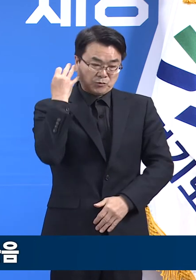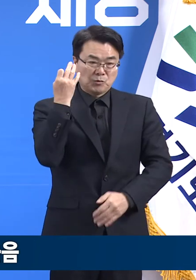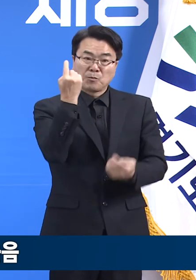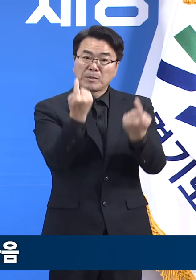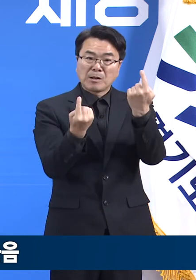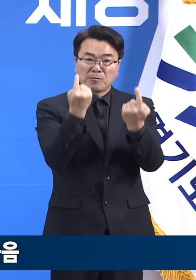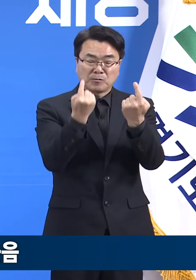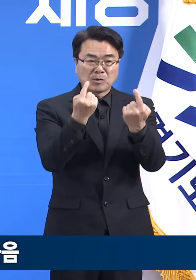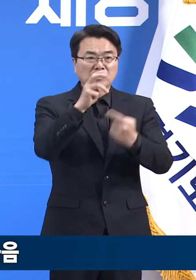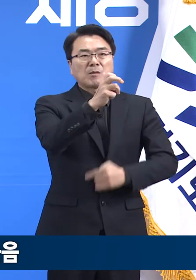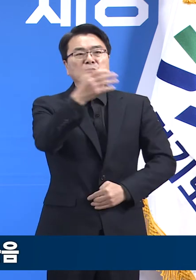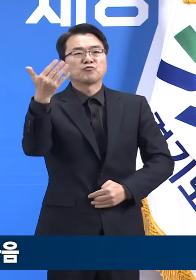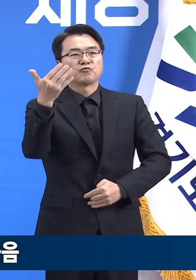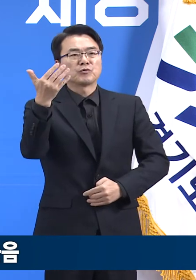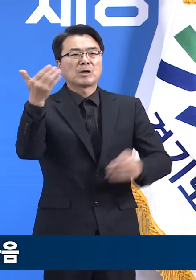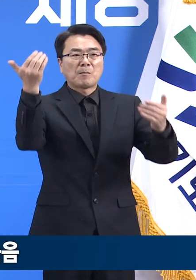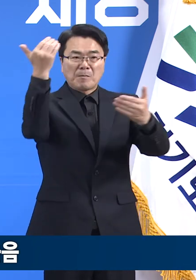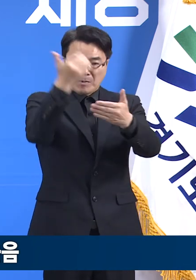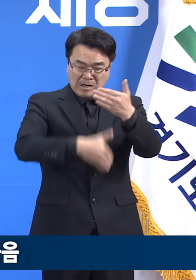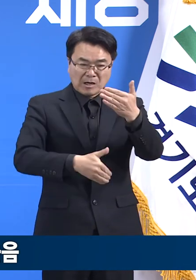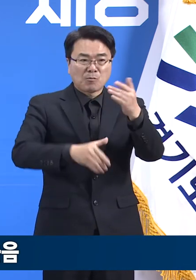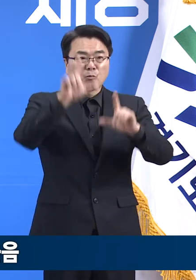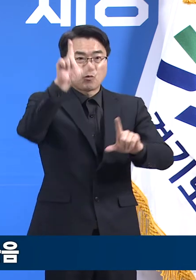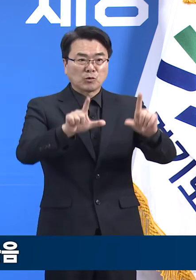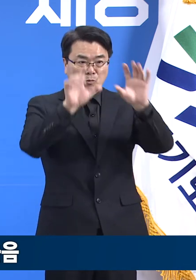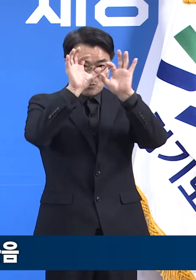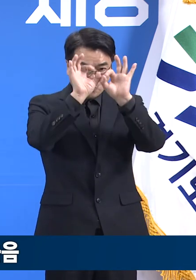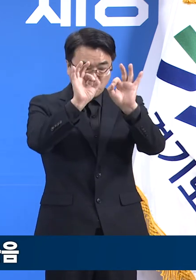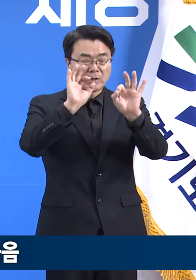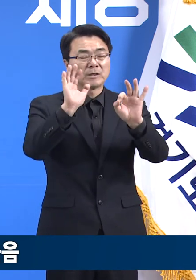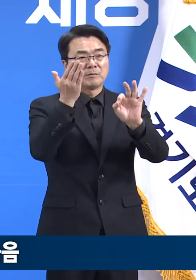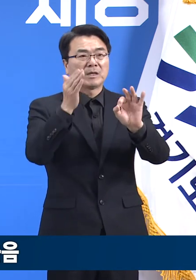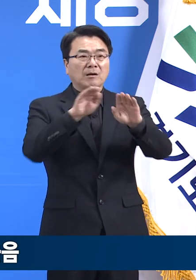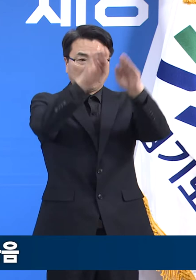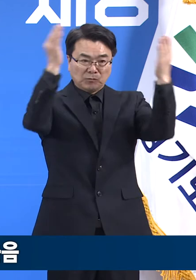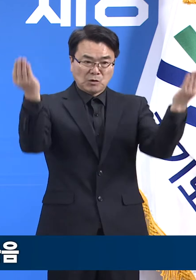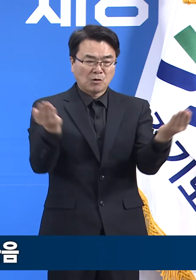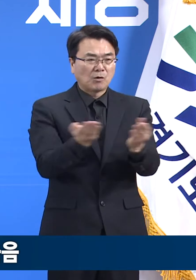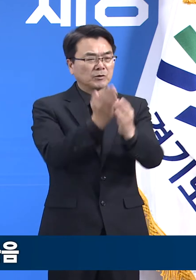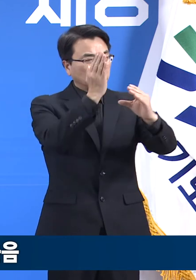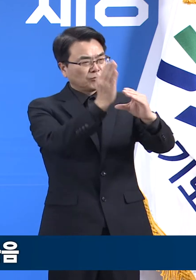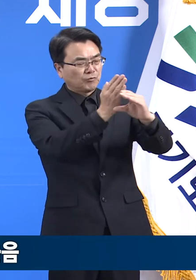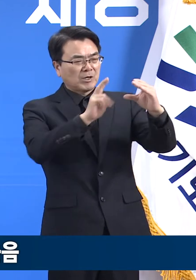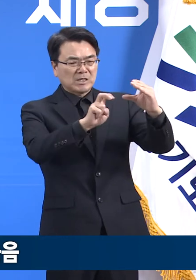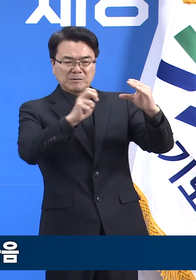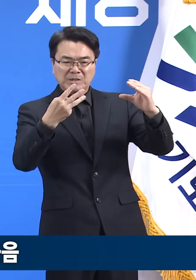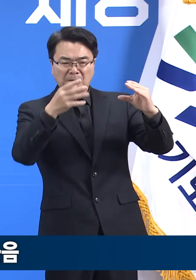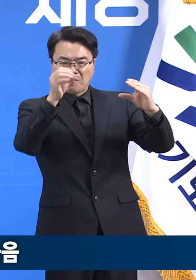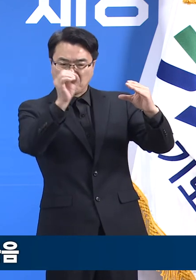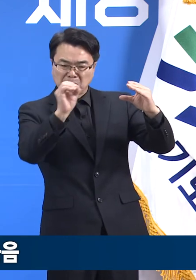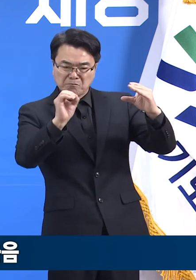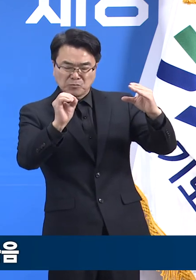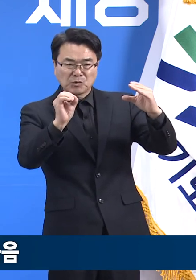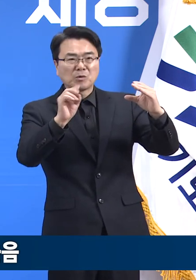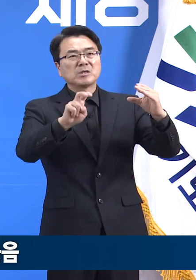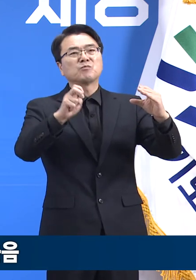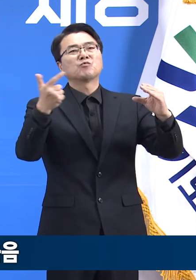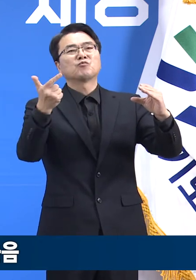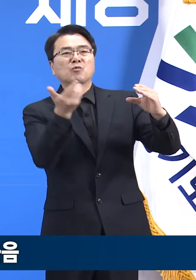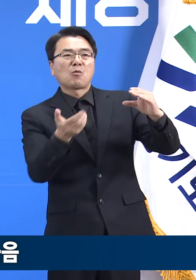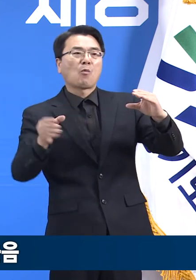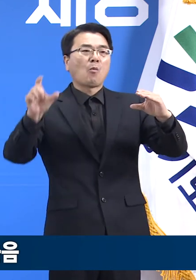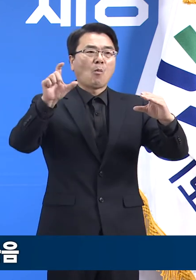대비 39명 감소한 수치로 전체 확진자에서 차지하는 비율은 23%에서 26%로 3